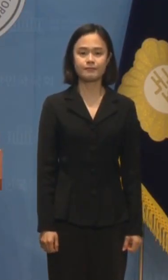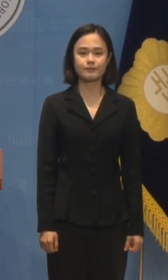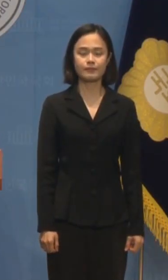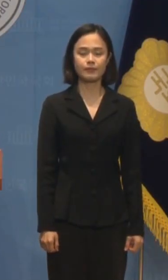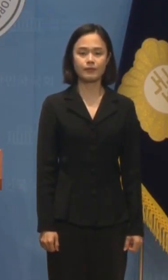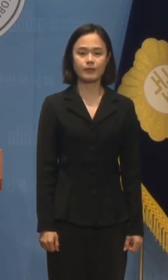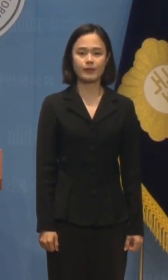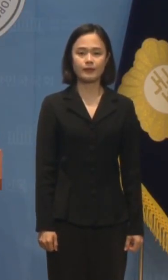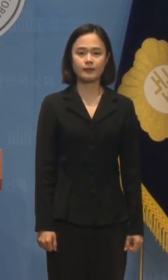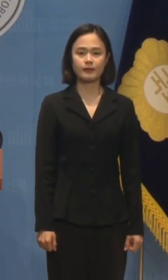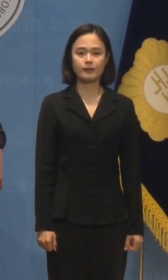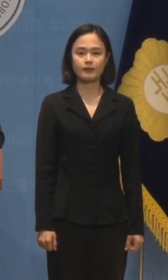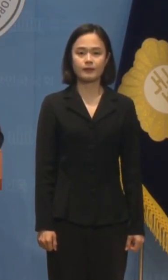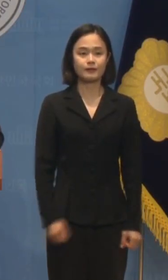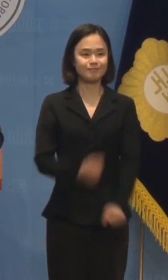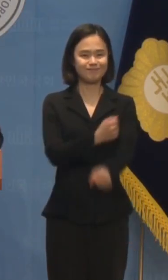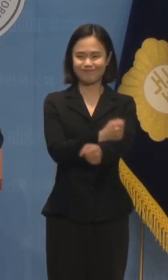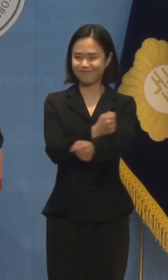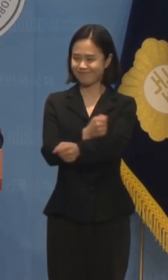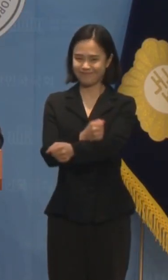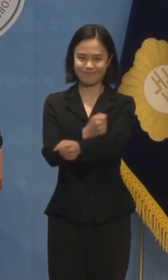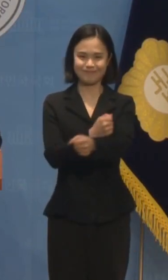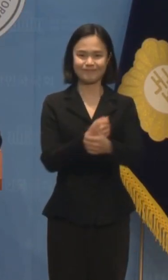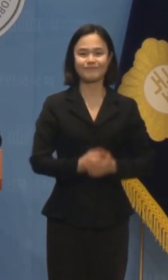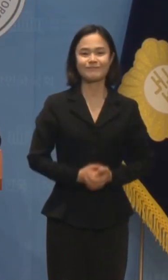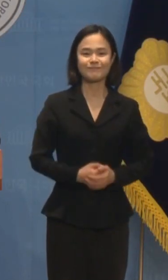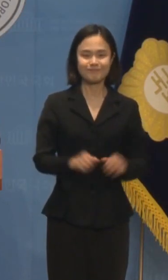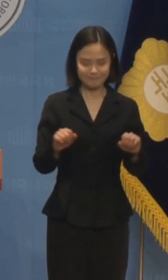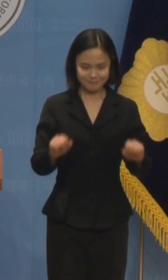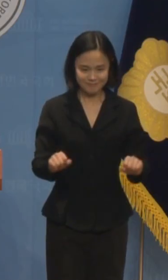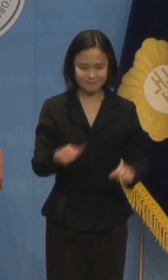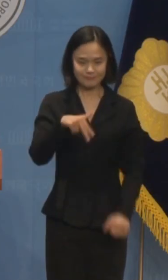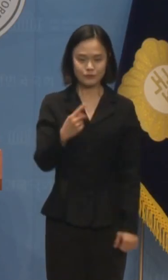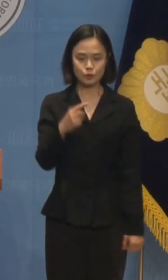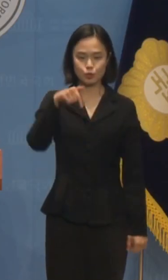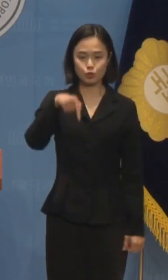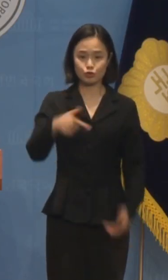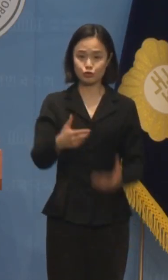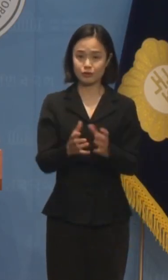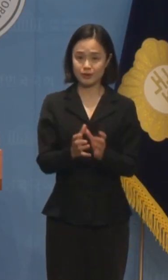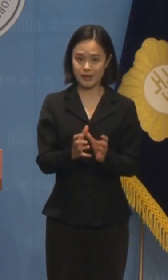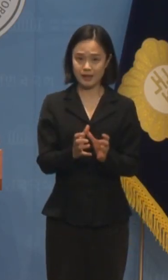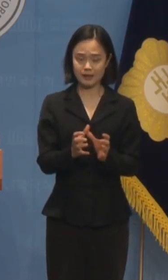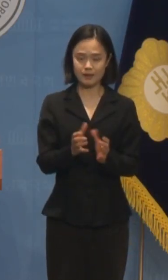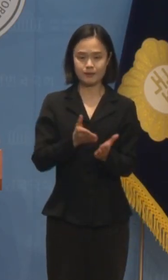네, 여러분 수고 많으십니다. 조구역신당 황운하 의원입니다. 자,